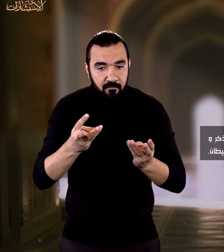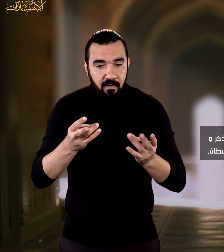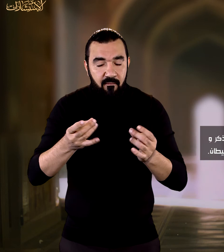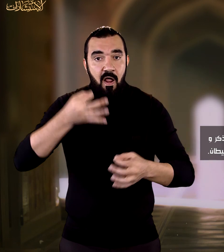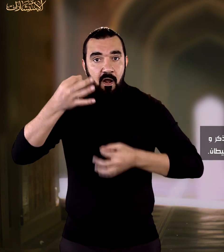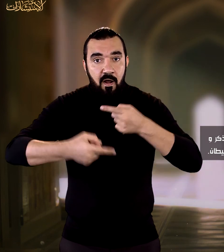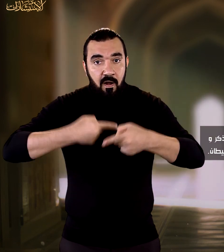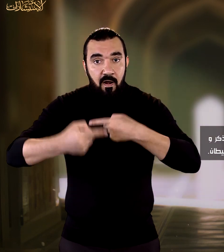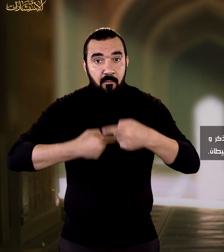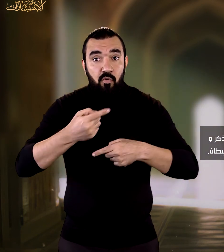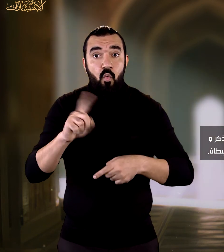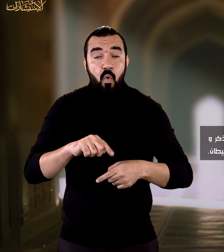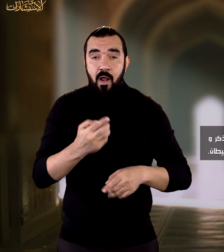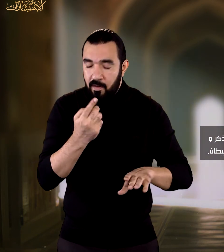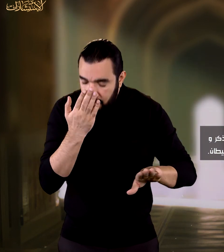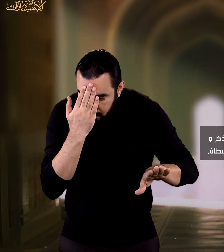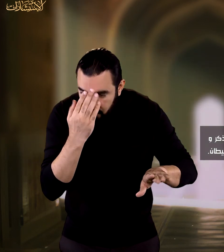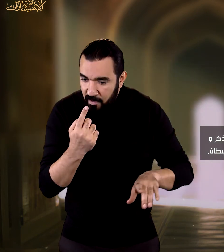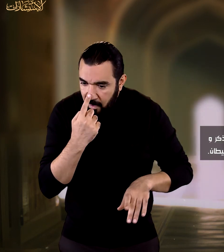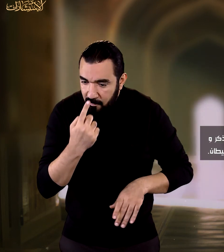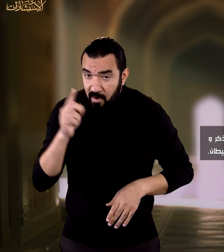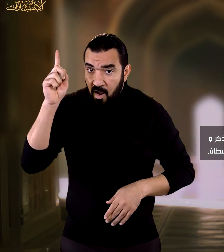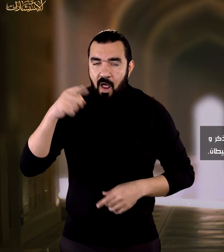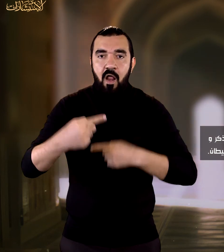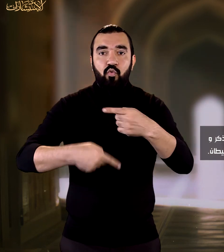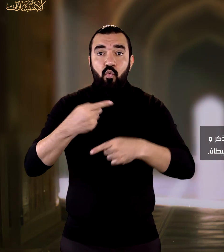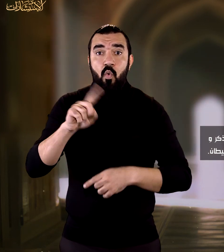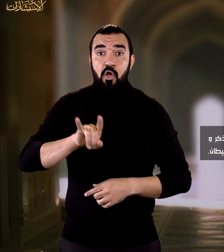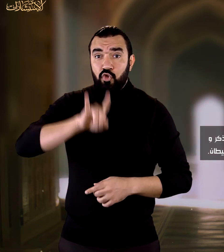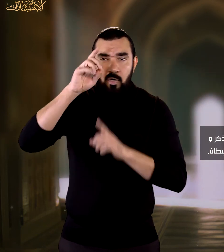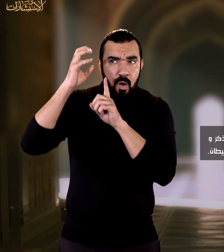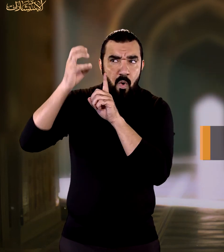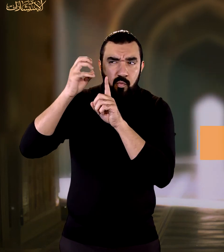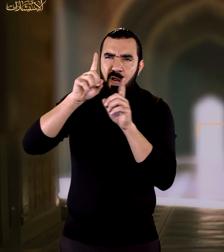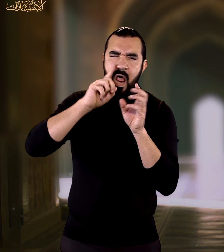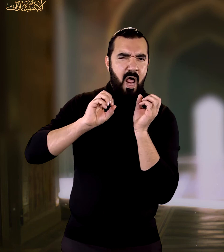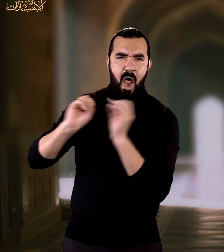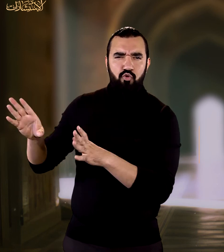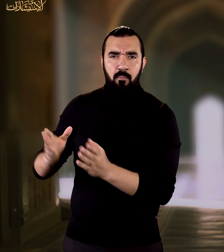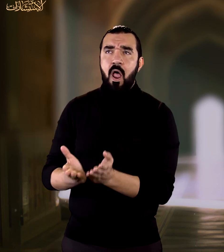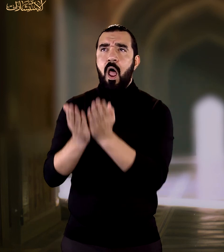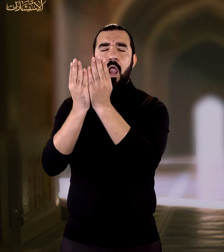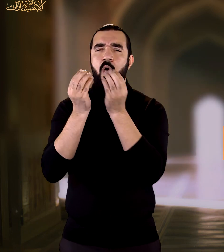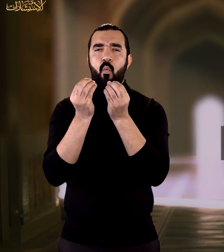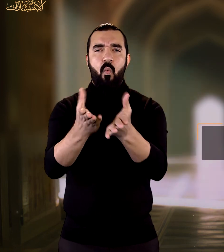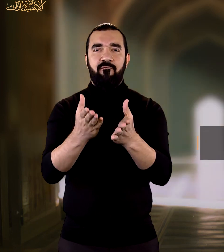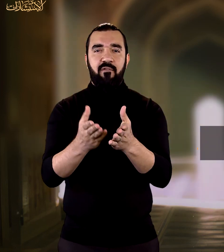وغيرها من الطاعات واستعيذي بالله من وسوسة الشيطان وفقك الله